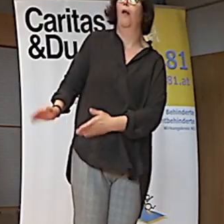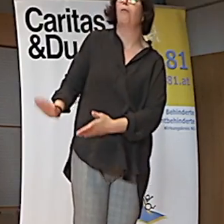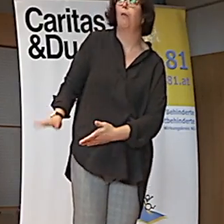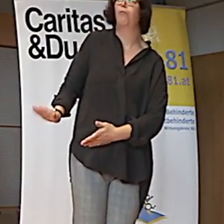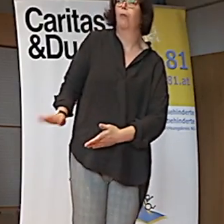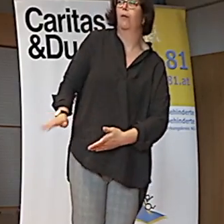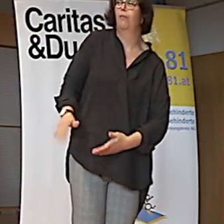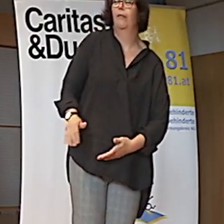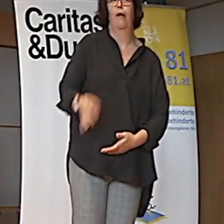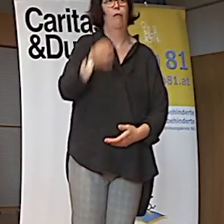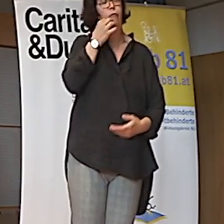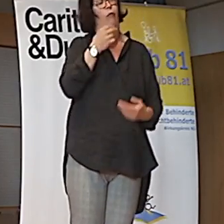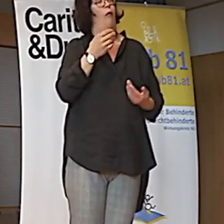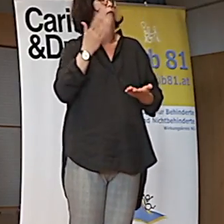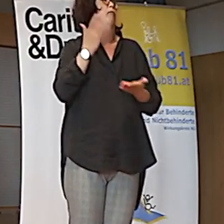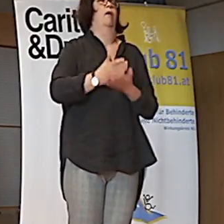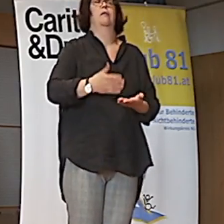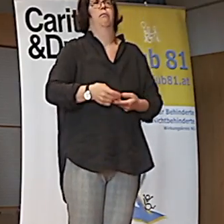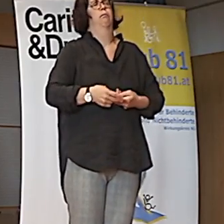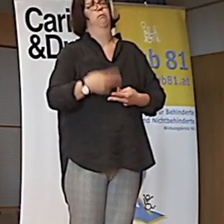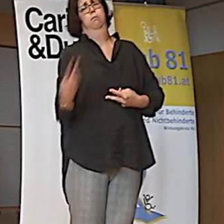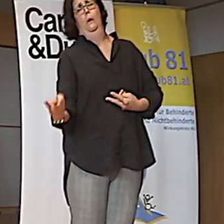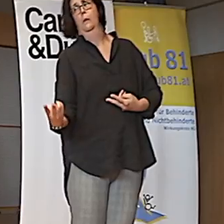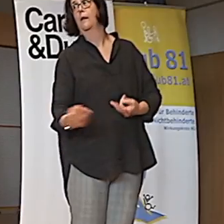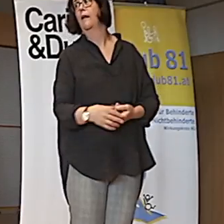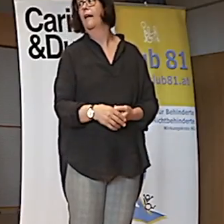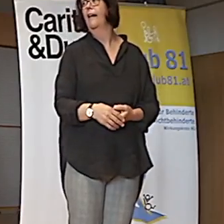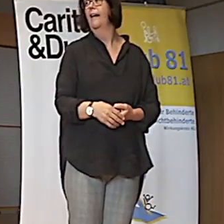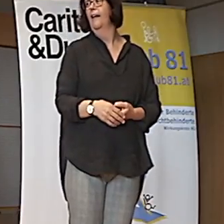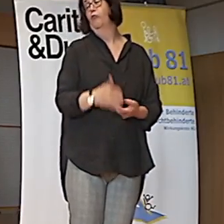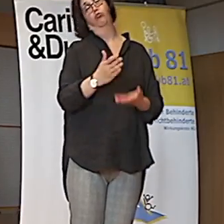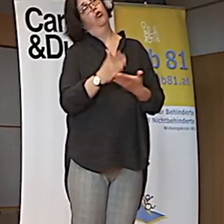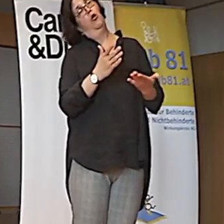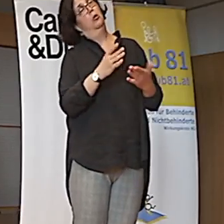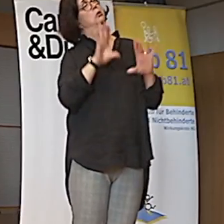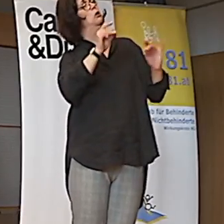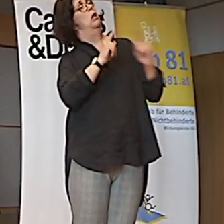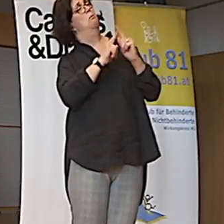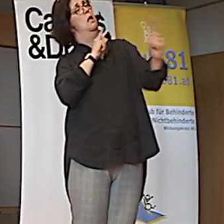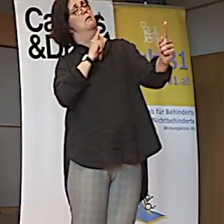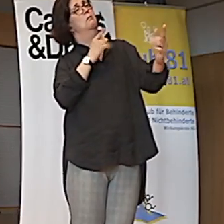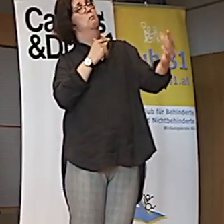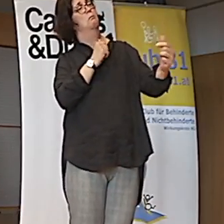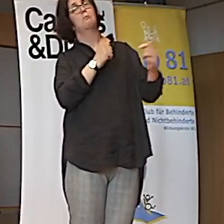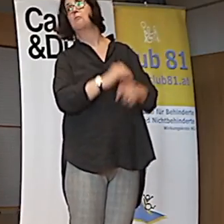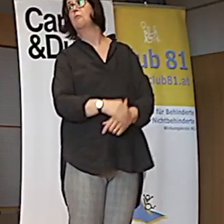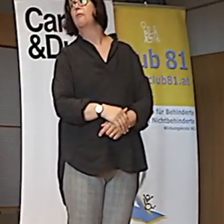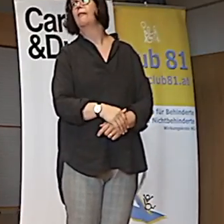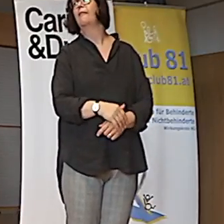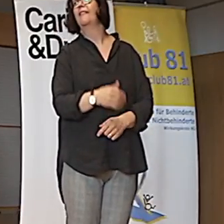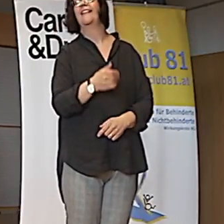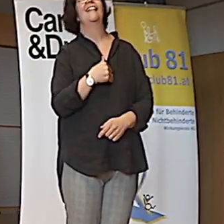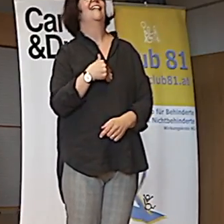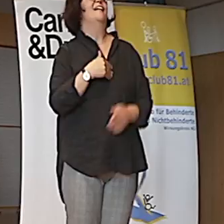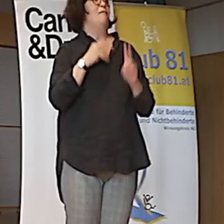Die Frau ist fertig. Und in dem Moment sind wir schon gut zehn Meter voneinander entfernt. Und ich